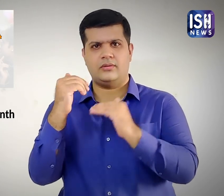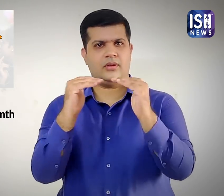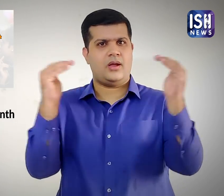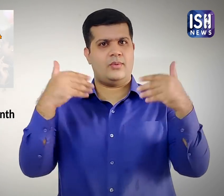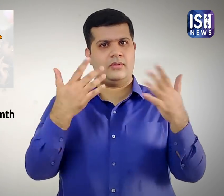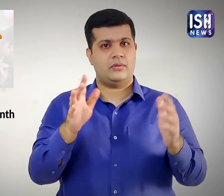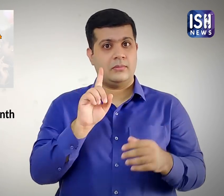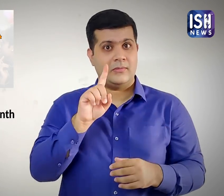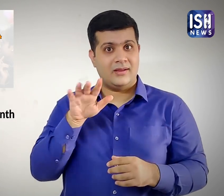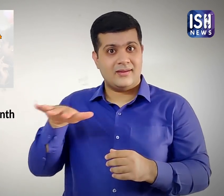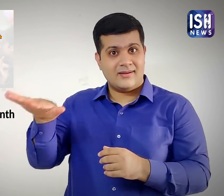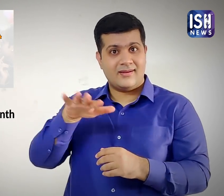था।